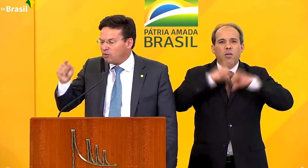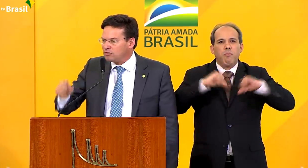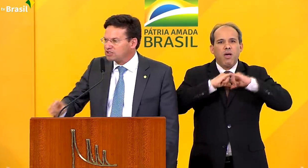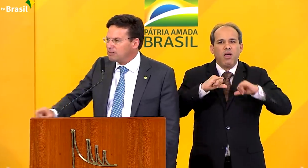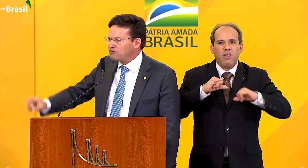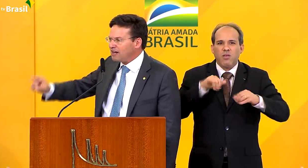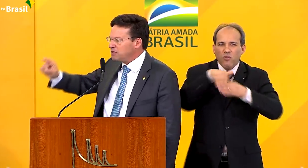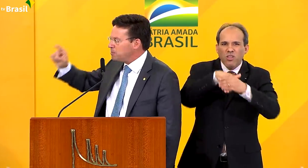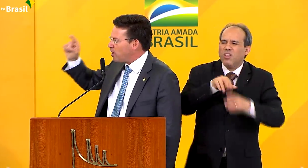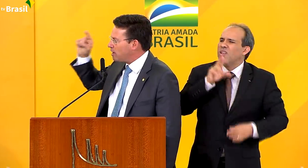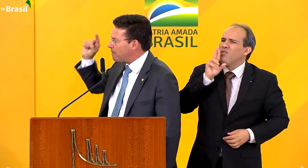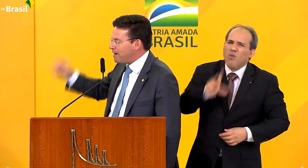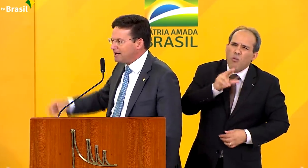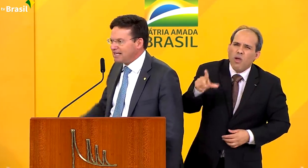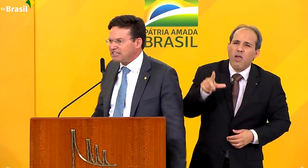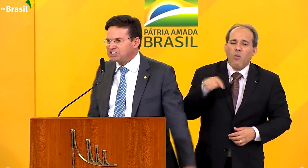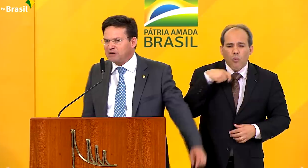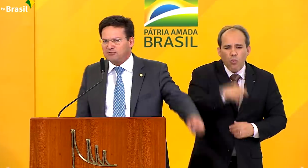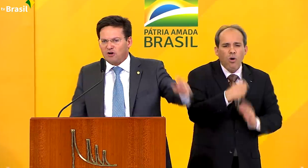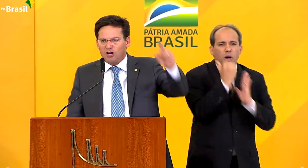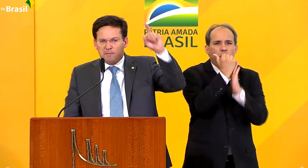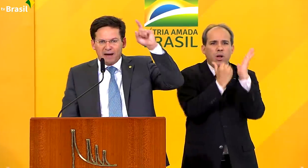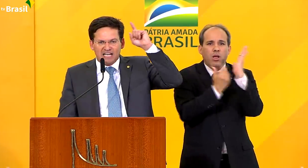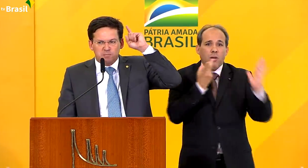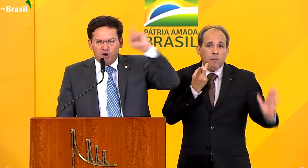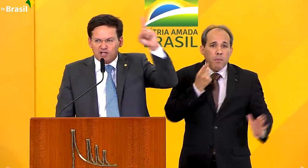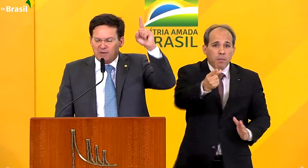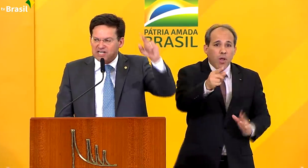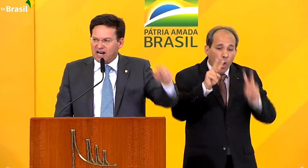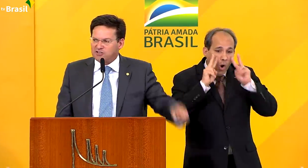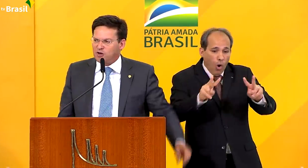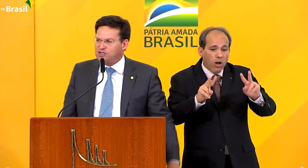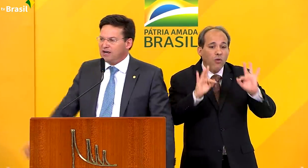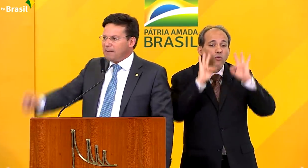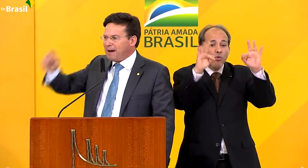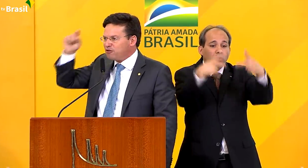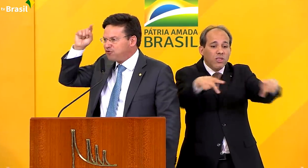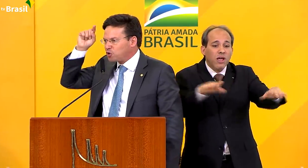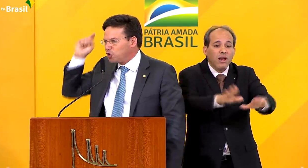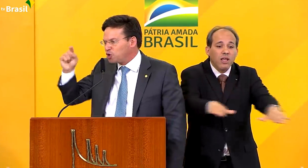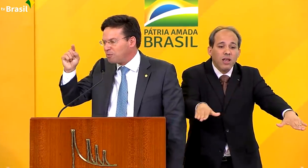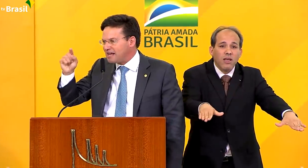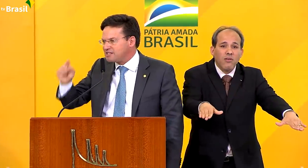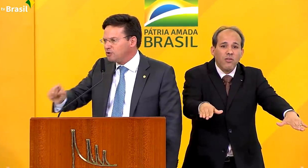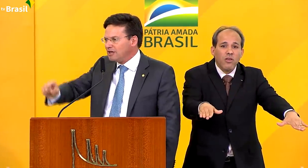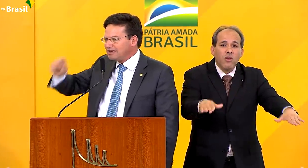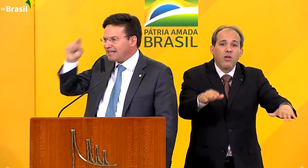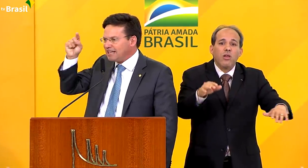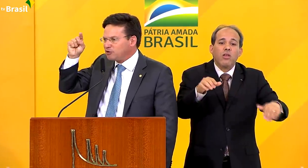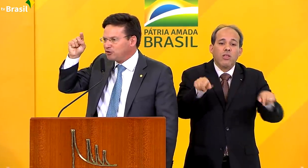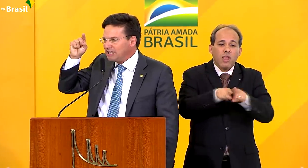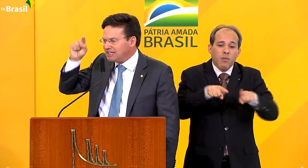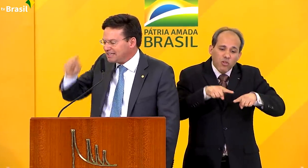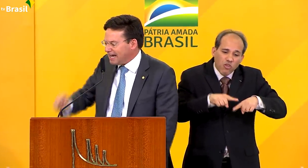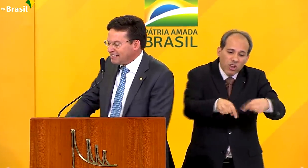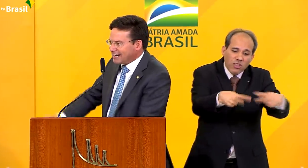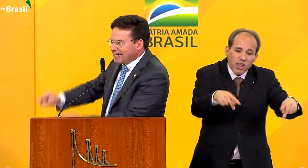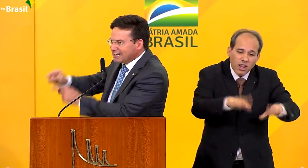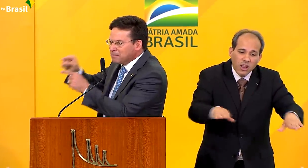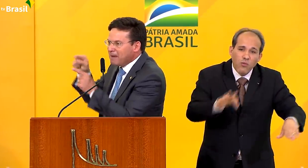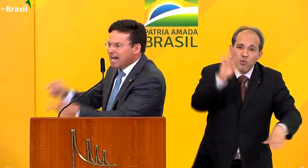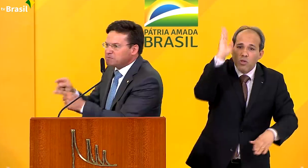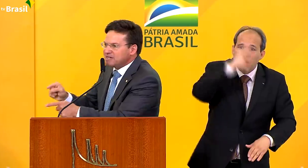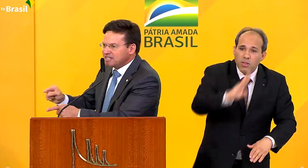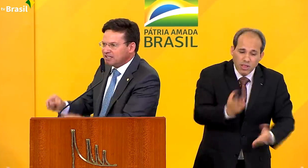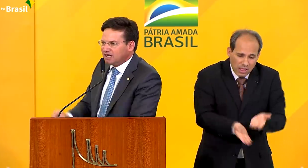não. Estamos falando de um programa permanente, estamos olhando para as próximas gerações, para o futuro do Brasil, tratando com dignidade